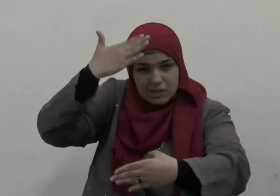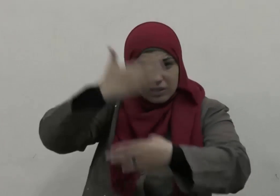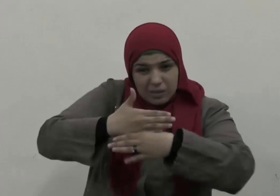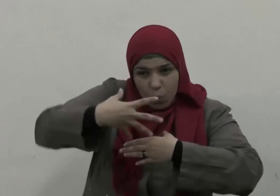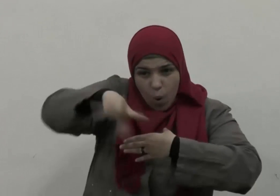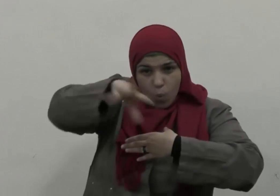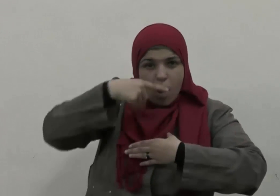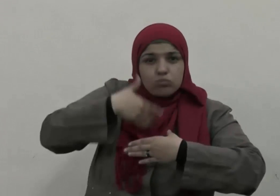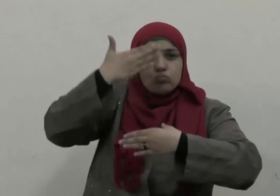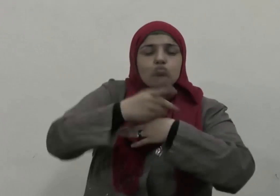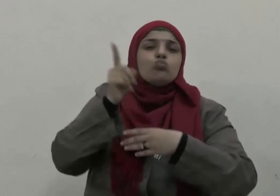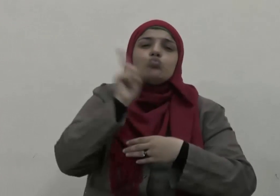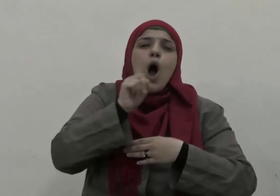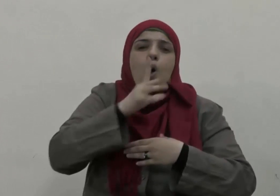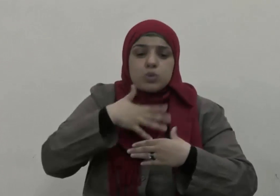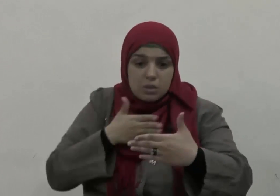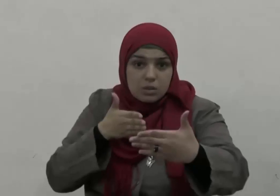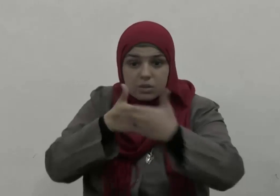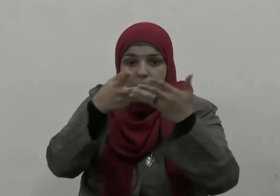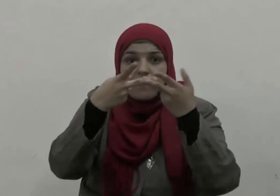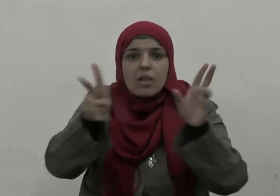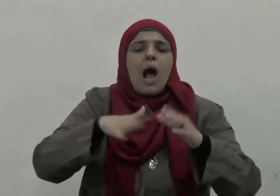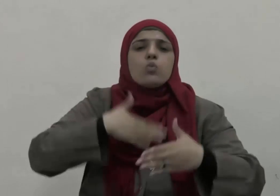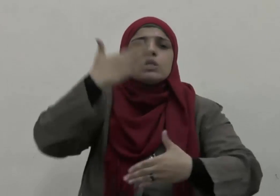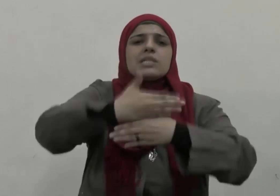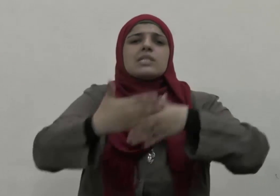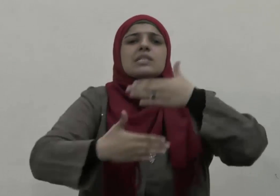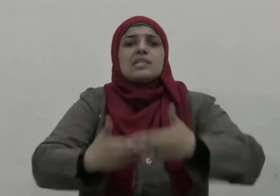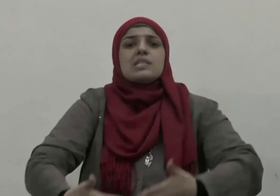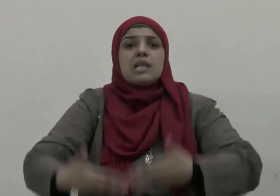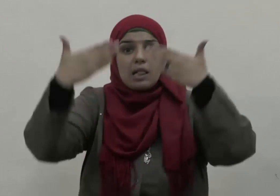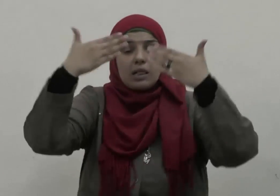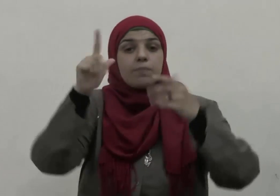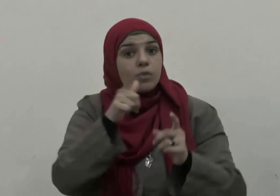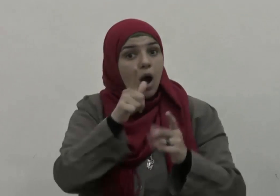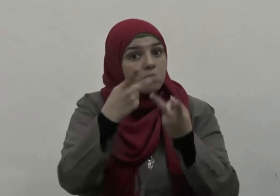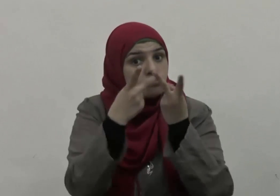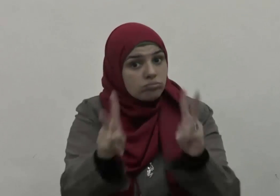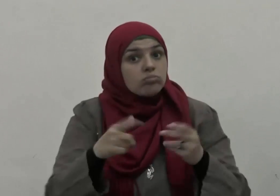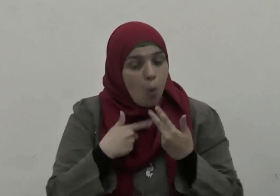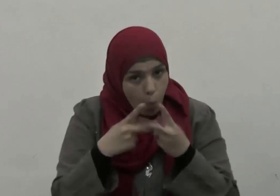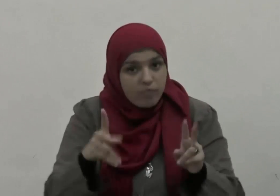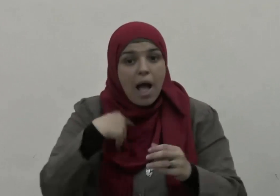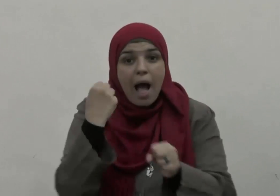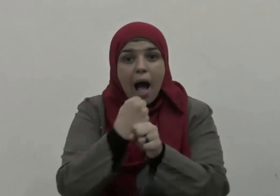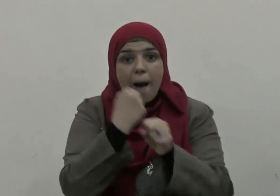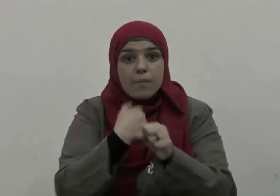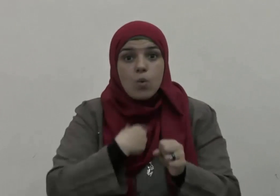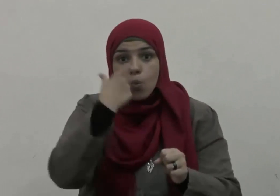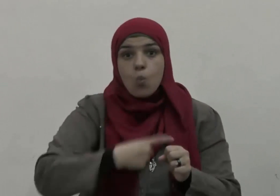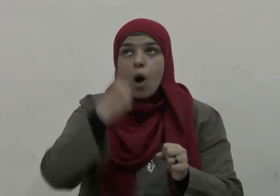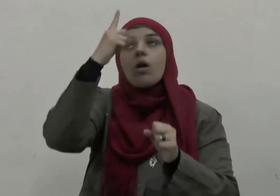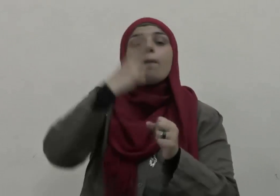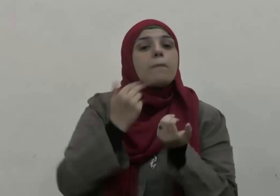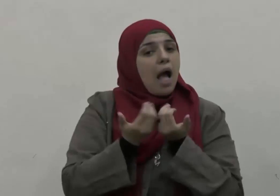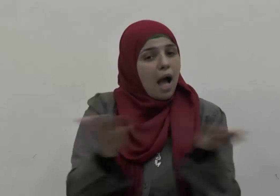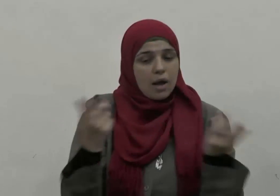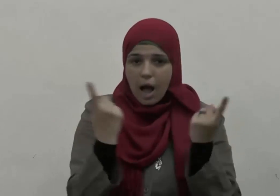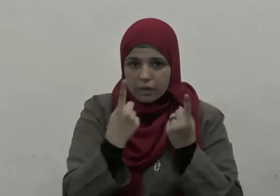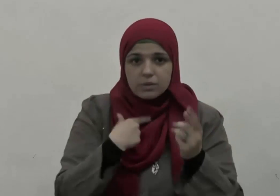نجعل لك خرجا على أن تجعل بيننا وبينهم سدا قال ما مكنني فيه ربي خير